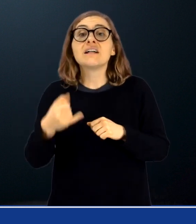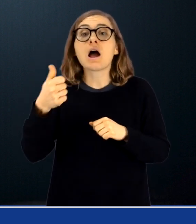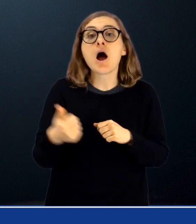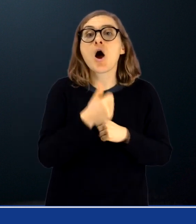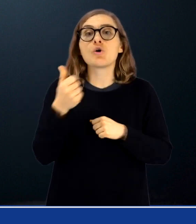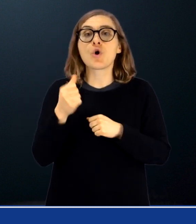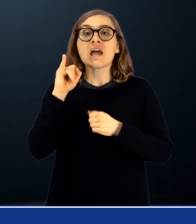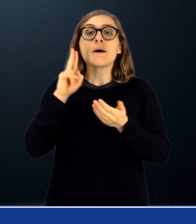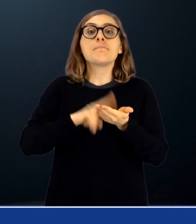successivo.